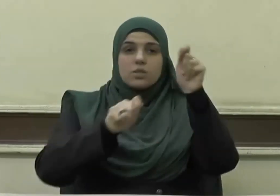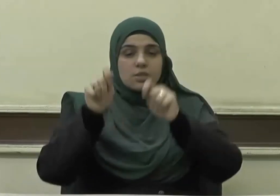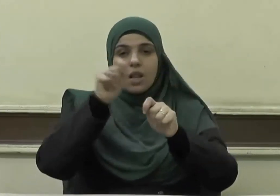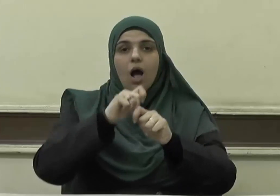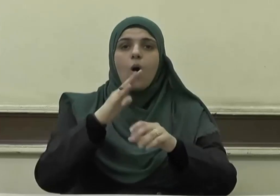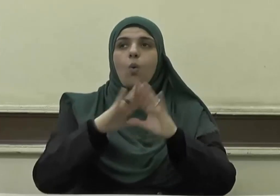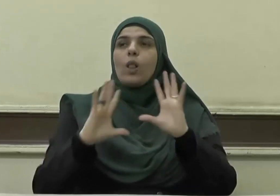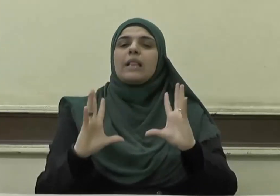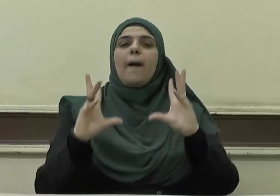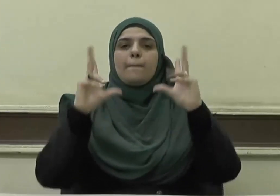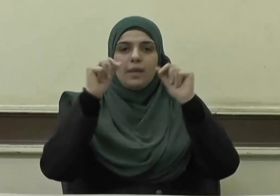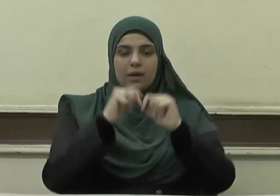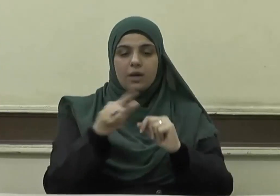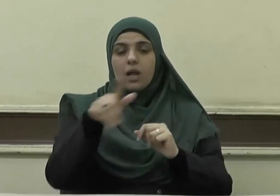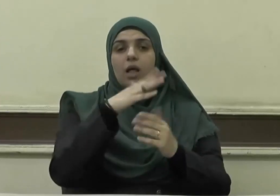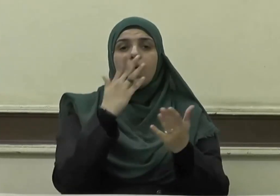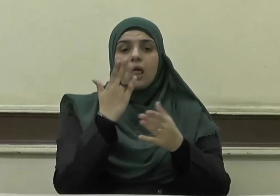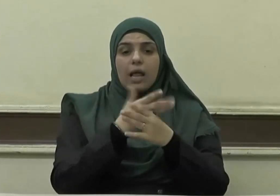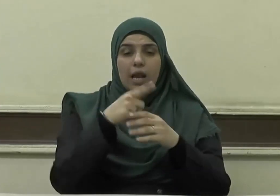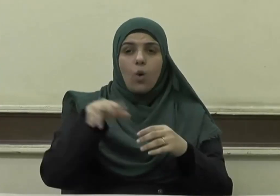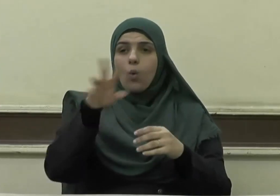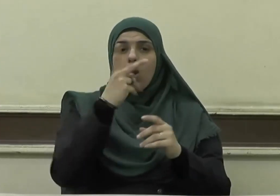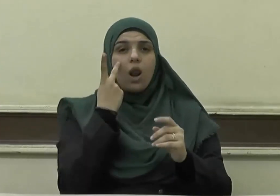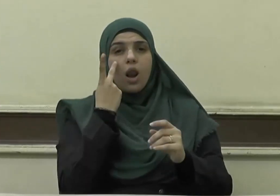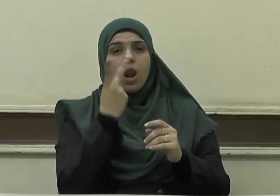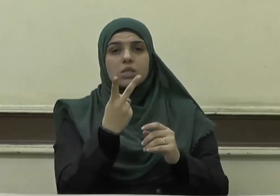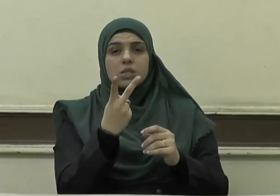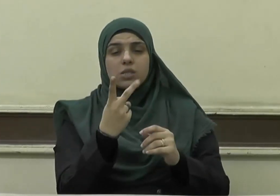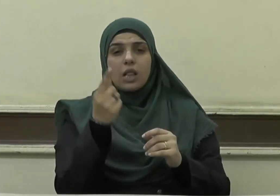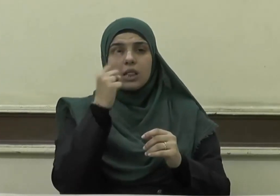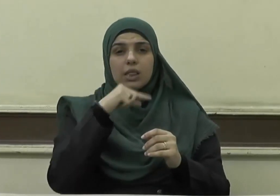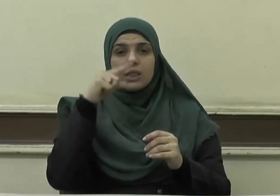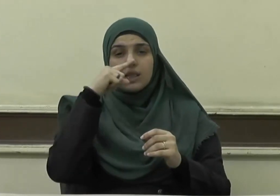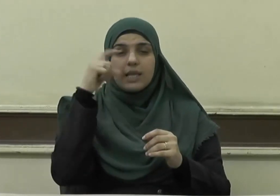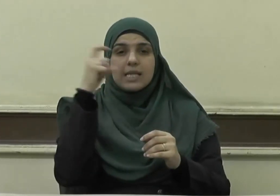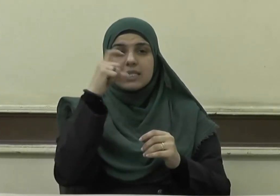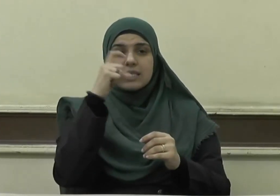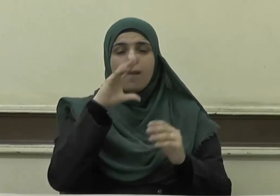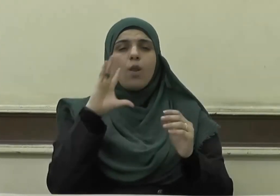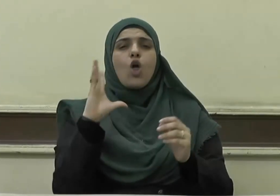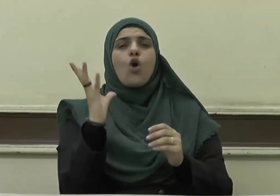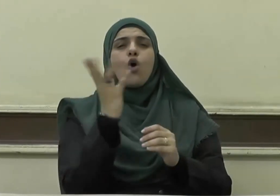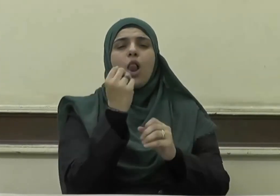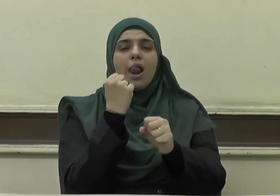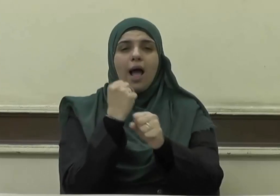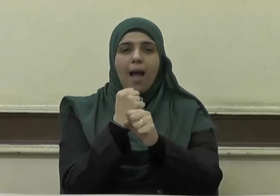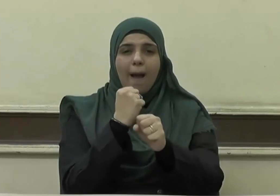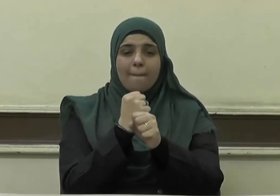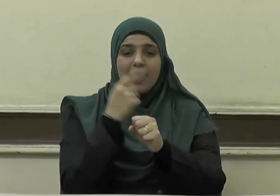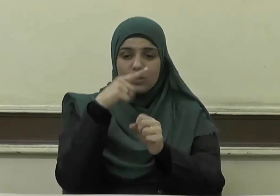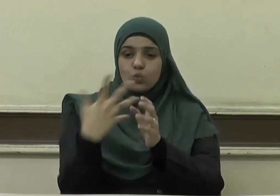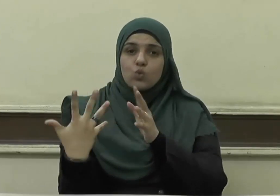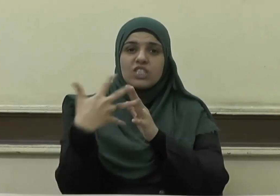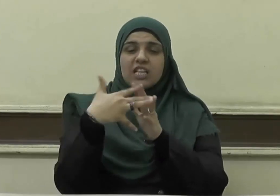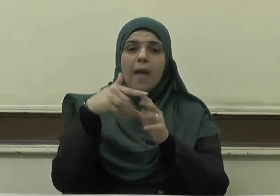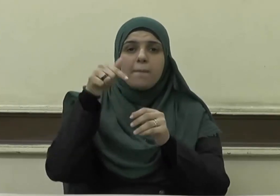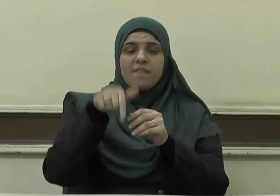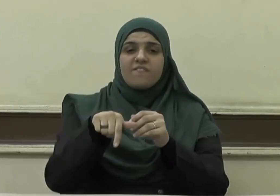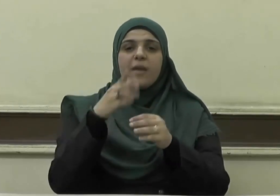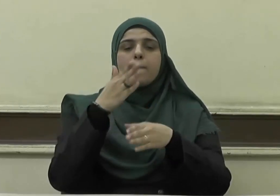فإن نظرة الإسلام إلى كل عمل يسهم في بناء مجتمع